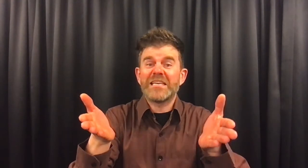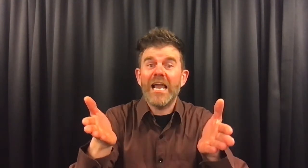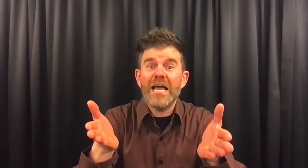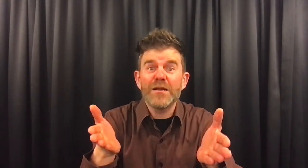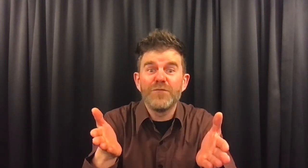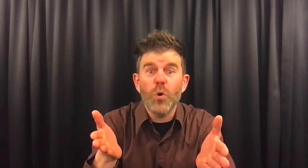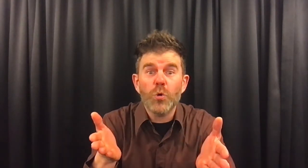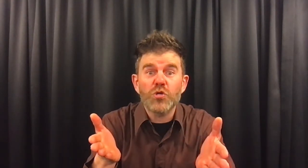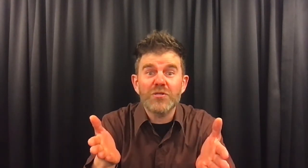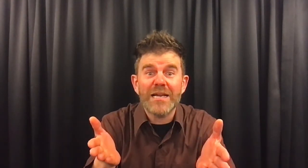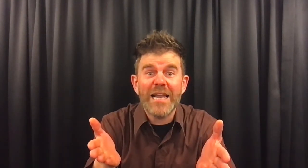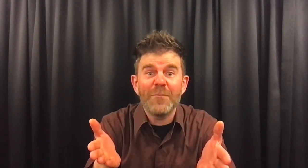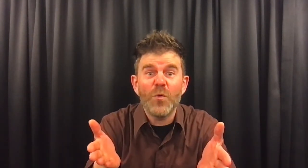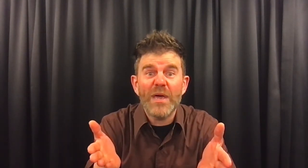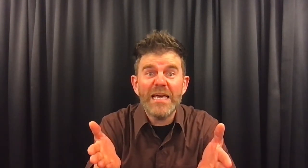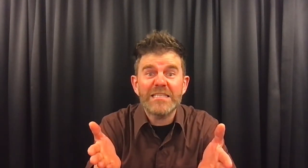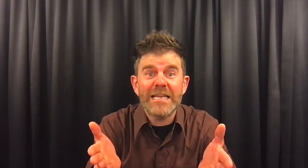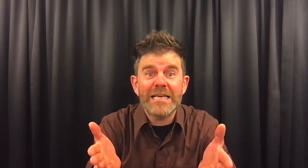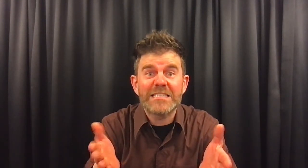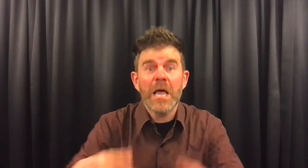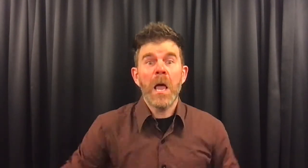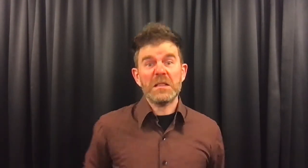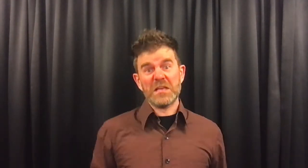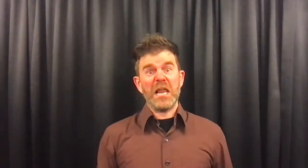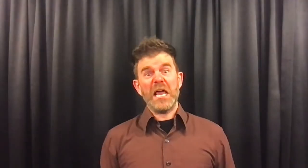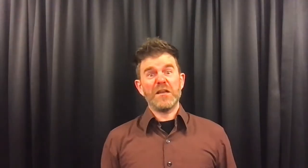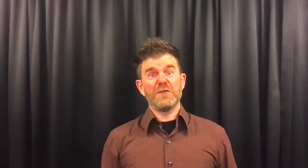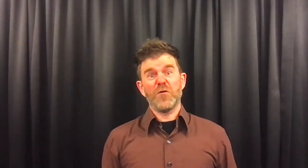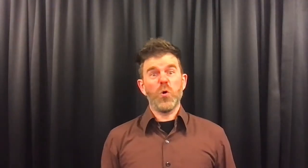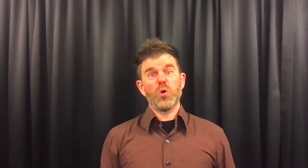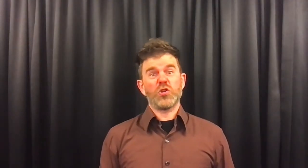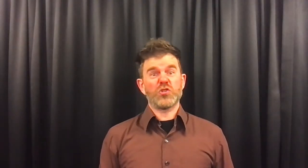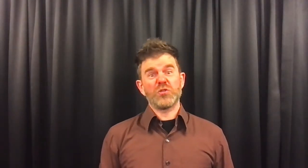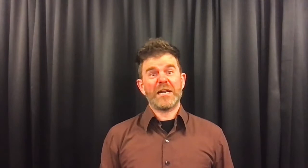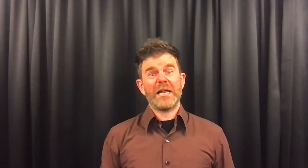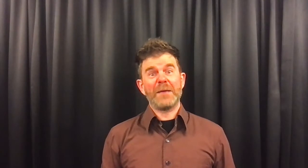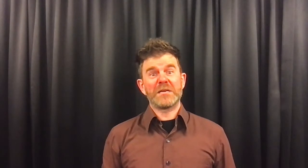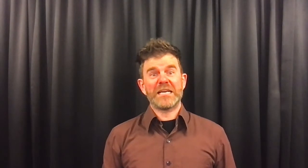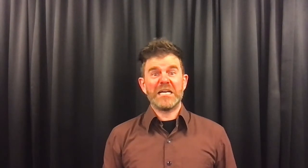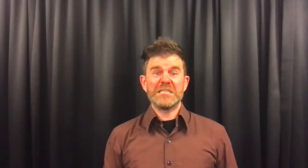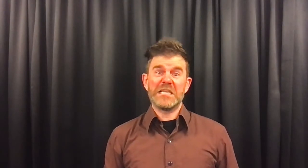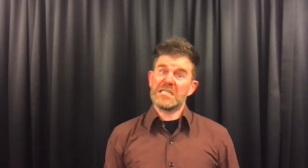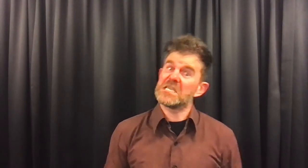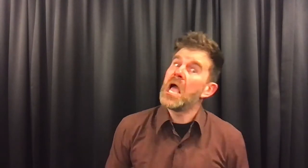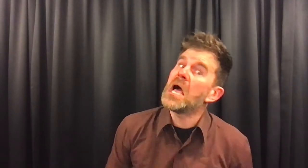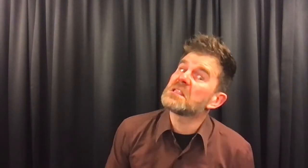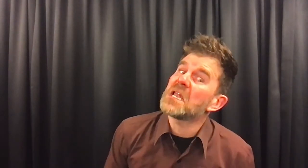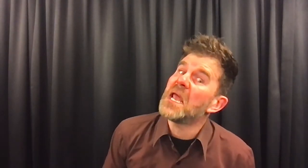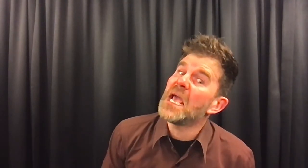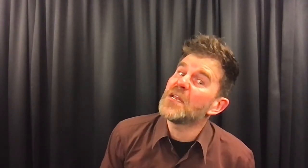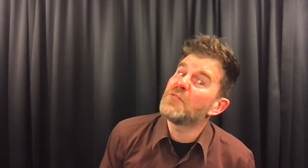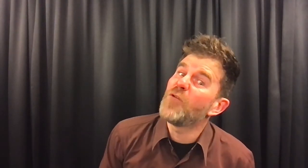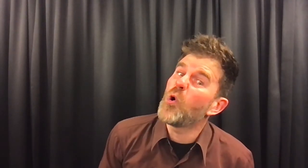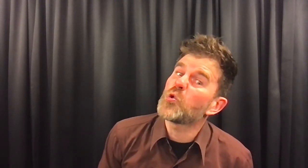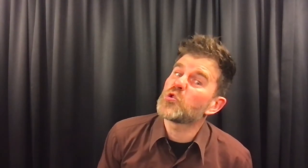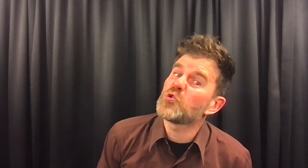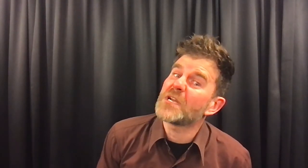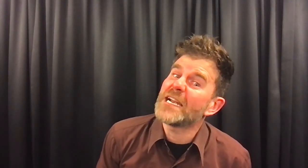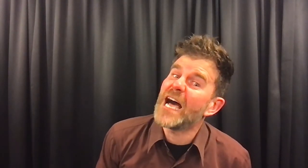kleine vogeltje zonder naam weet niks. Het kleine vogeltje zonder naam kan niets. Het kleine vogeltje zonder naam